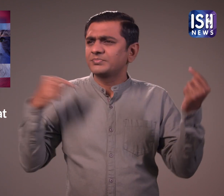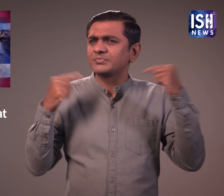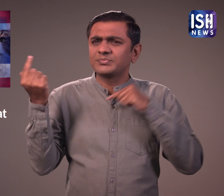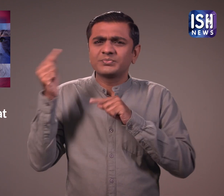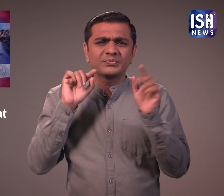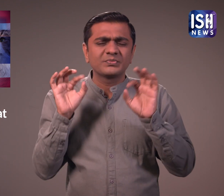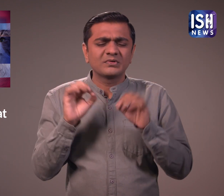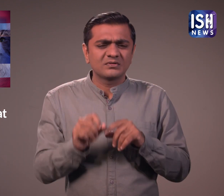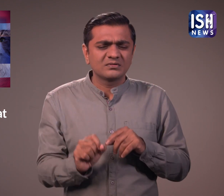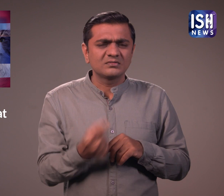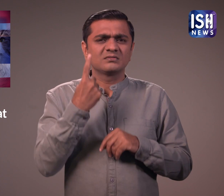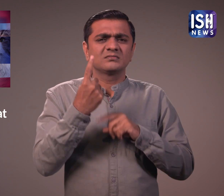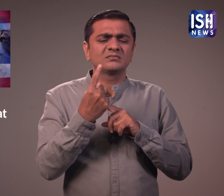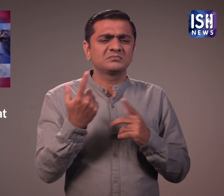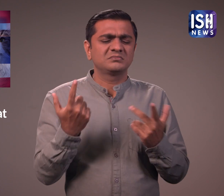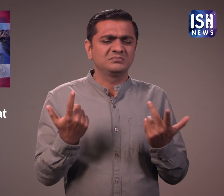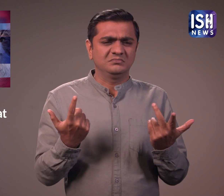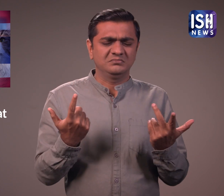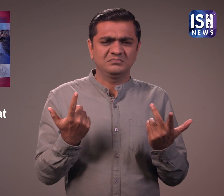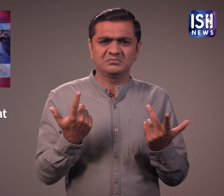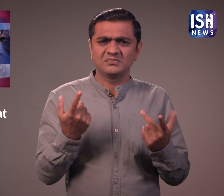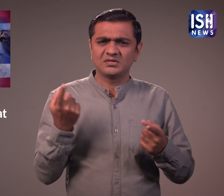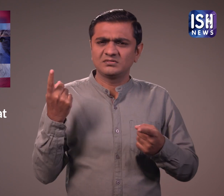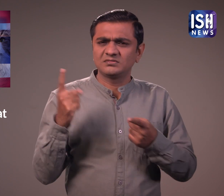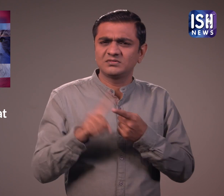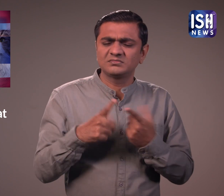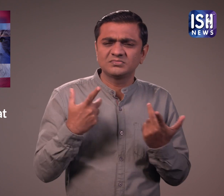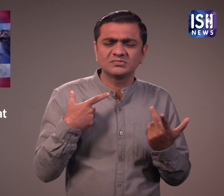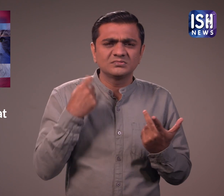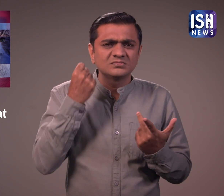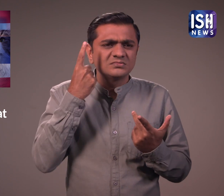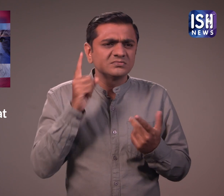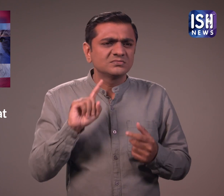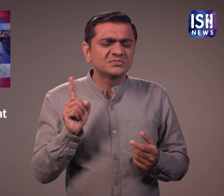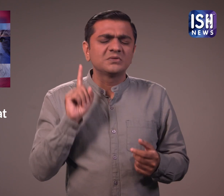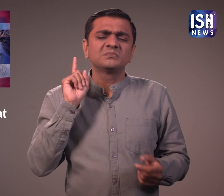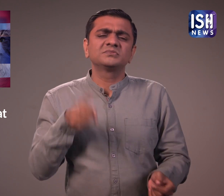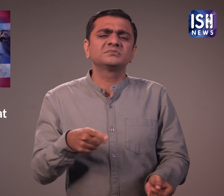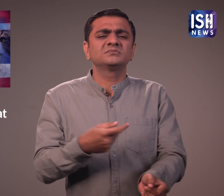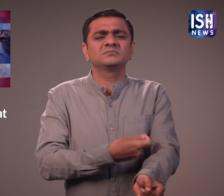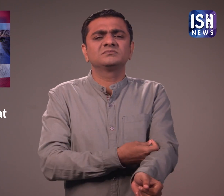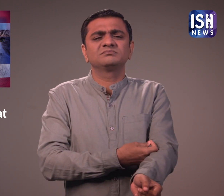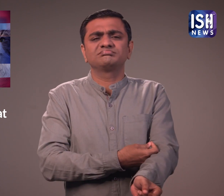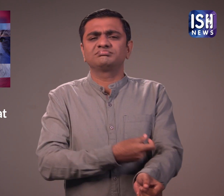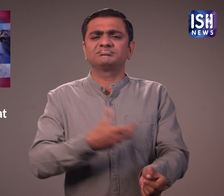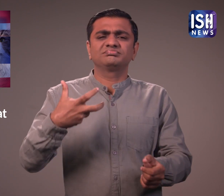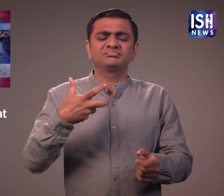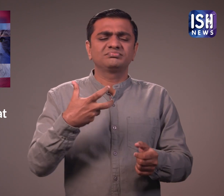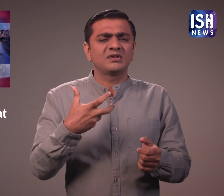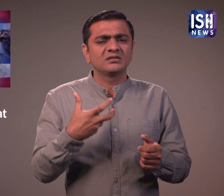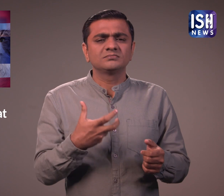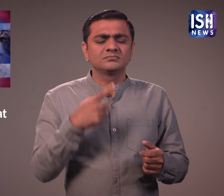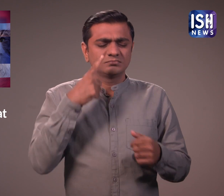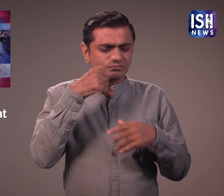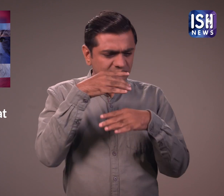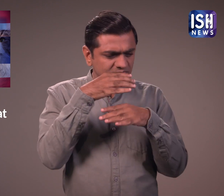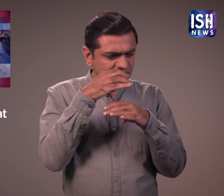संपर्क में नहीं थी तो वह कैसे बिमार पढ़ सकती है। आनुभवशिक विशलेशन ने पूश्टी की कि